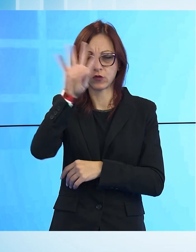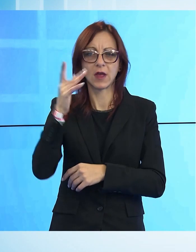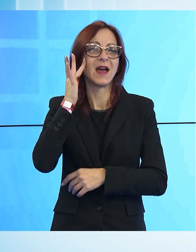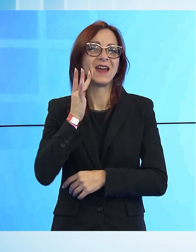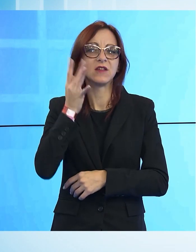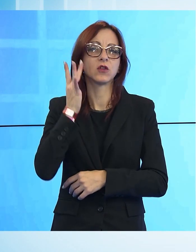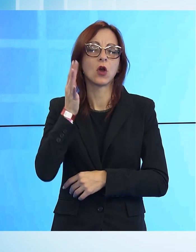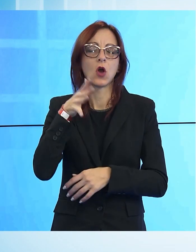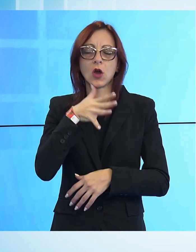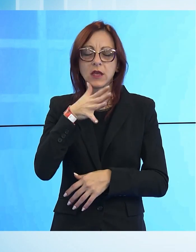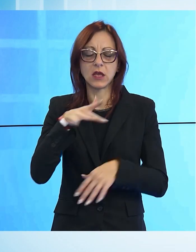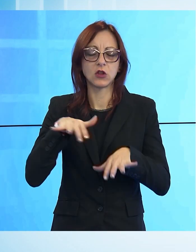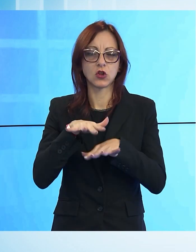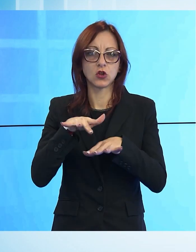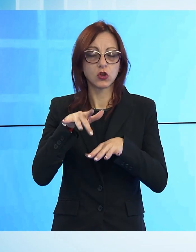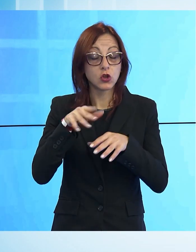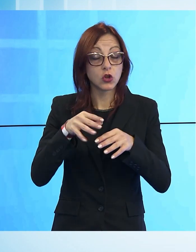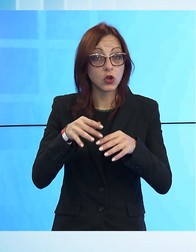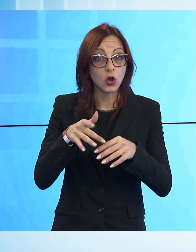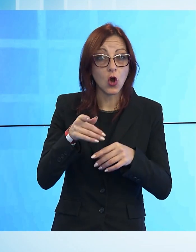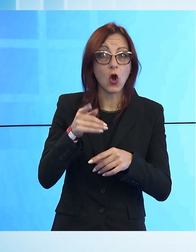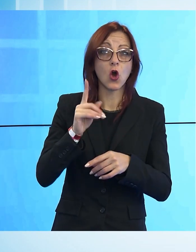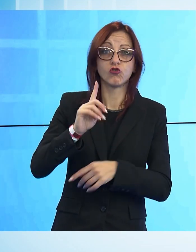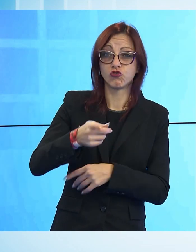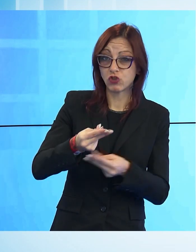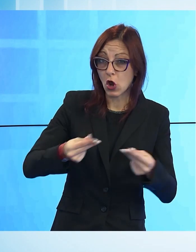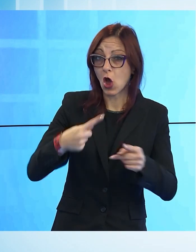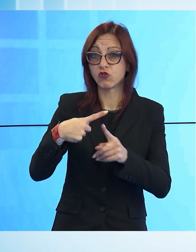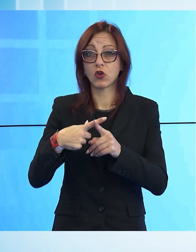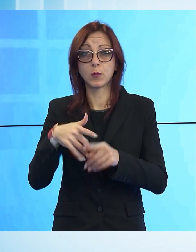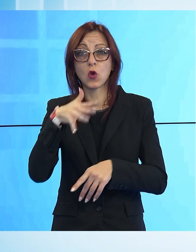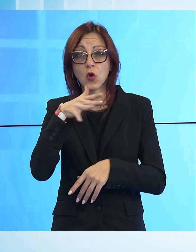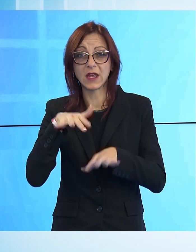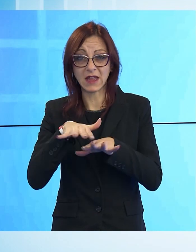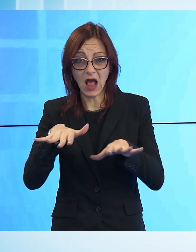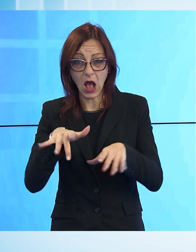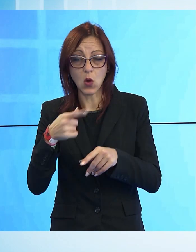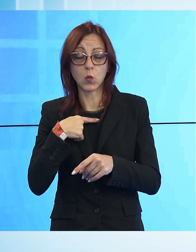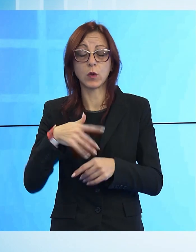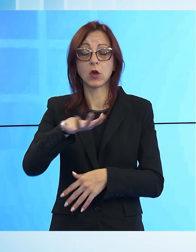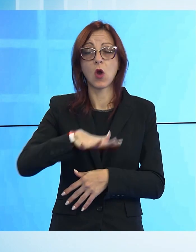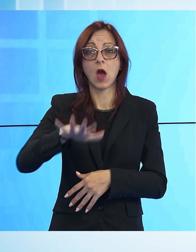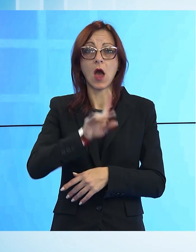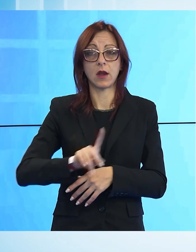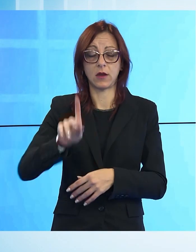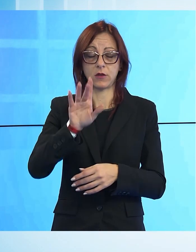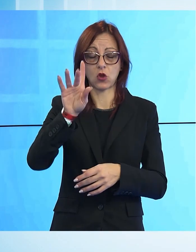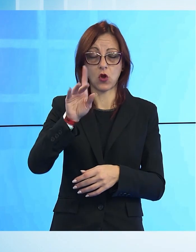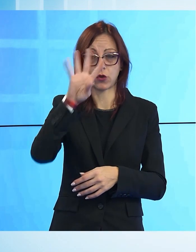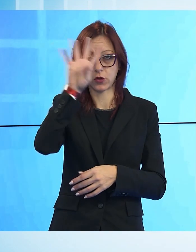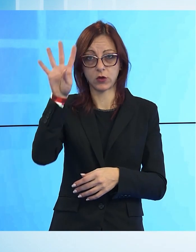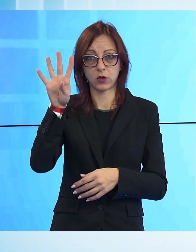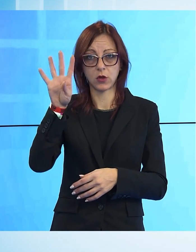idraulico del reticolo minore sempre a nord ovest della regione per una perturbazione in transito con piogge sparse